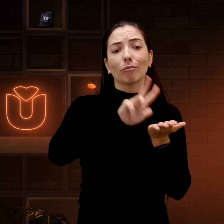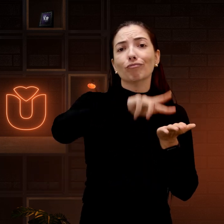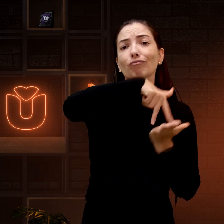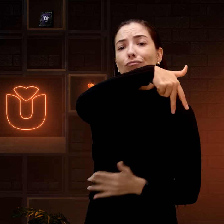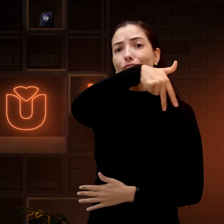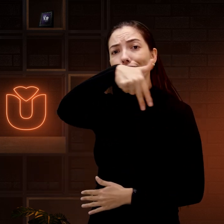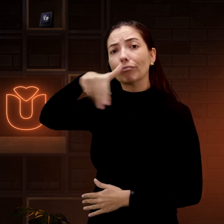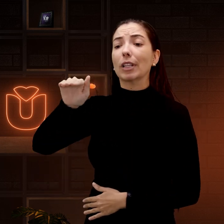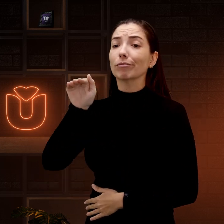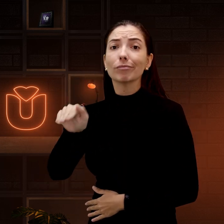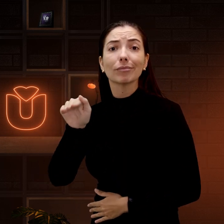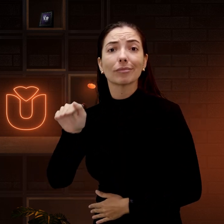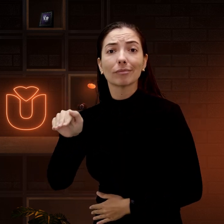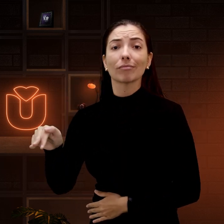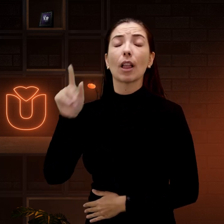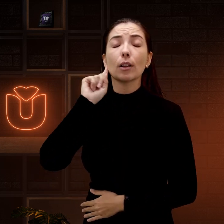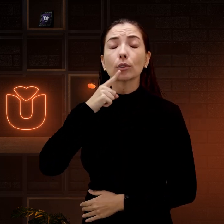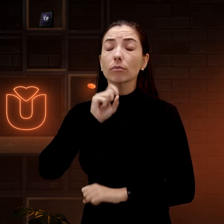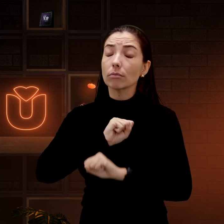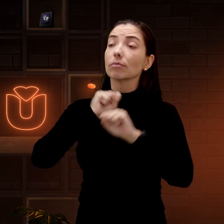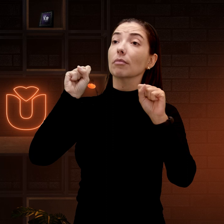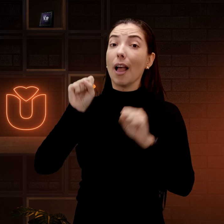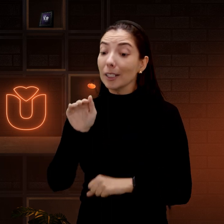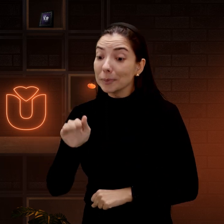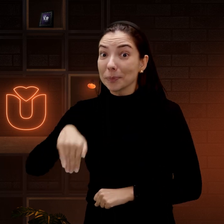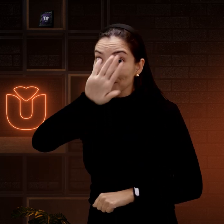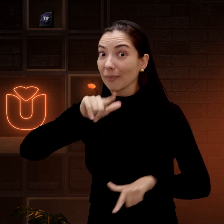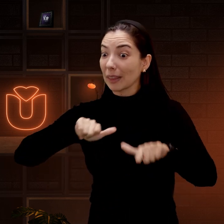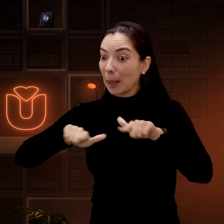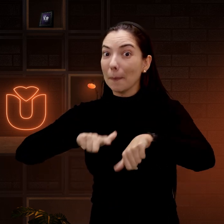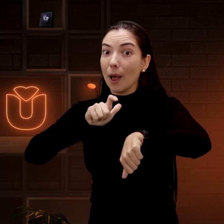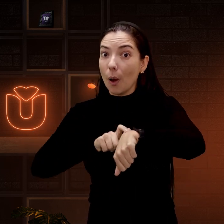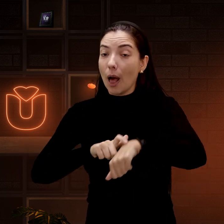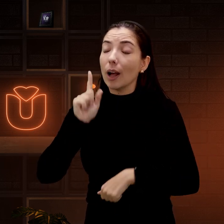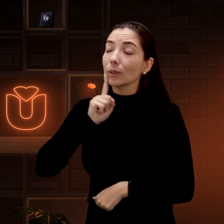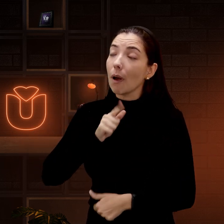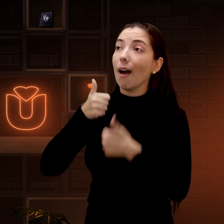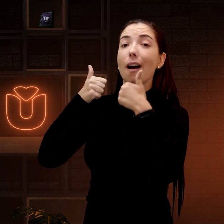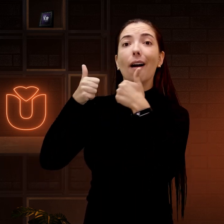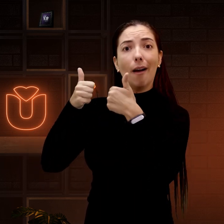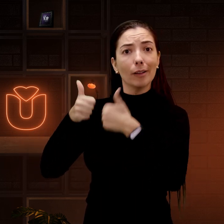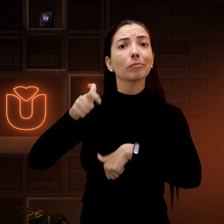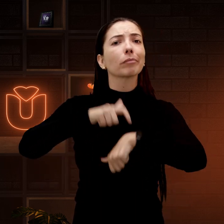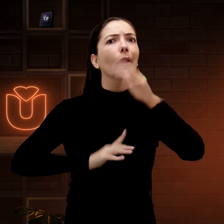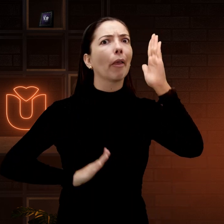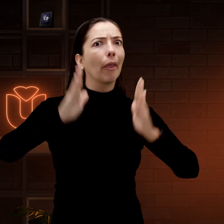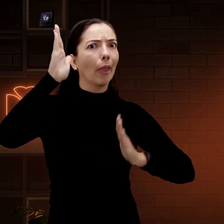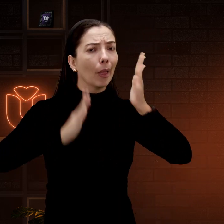ia até o surdo e o chamava e dizia, olha, está na hora de ir trabalhar. E a gente era muito dependente da família, mas